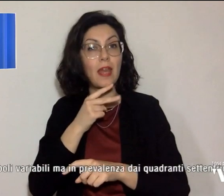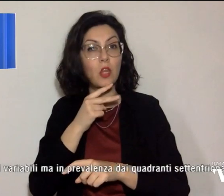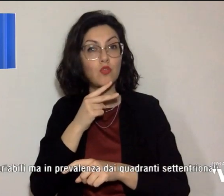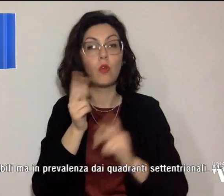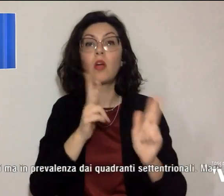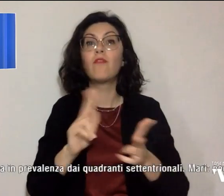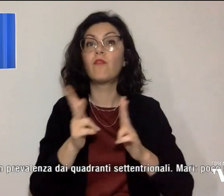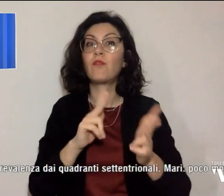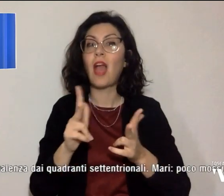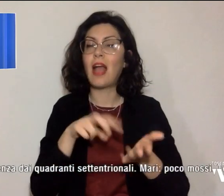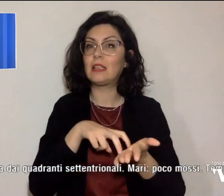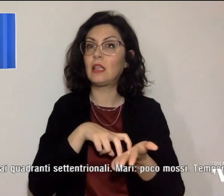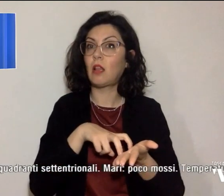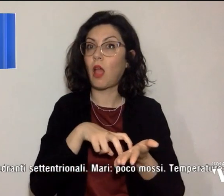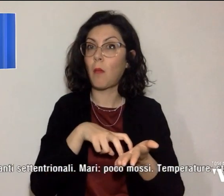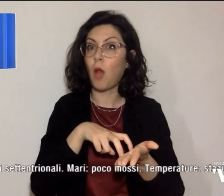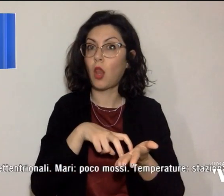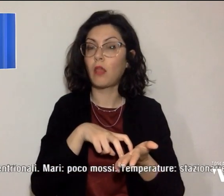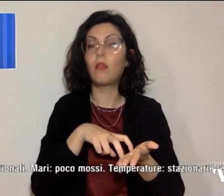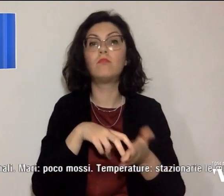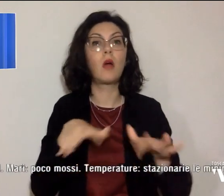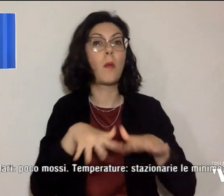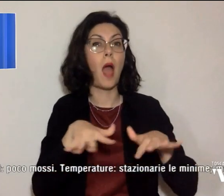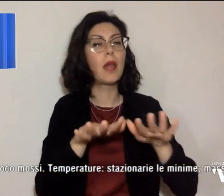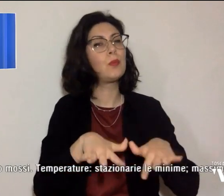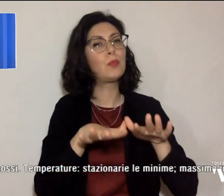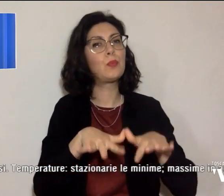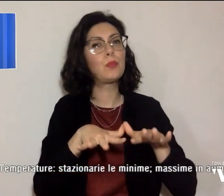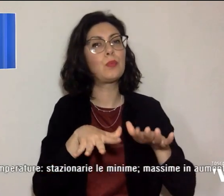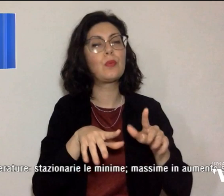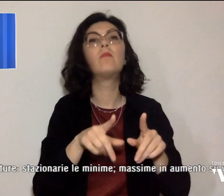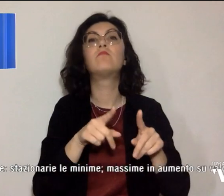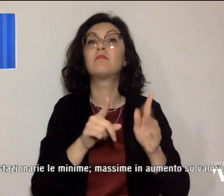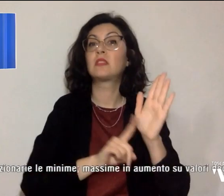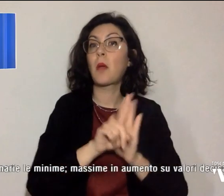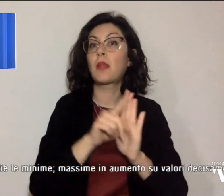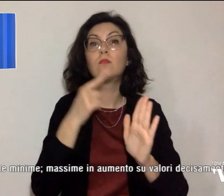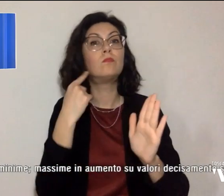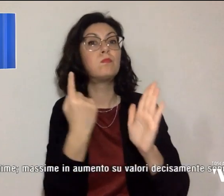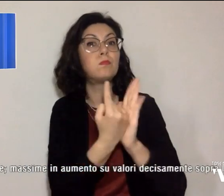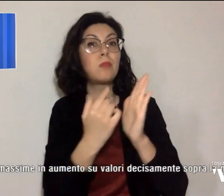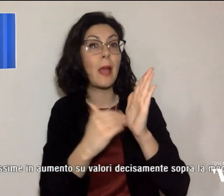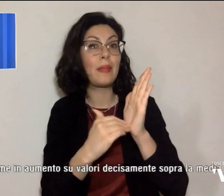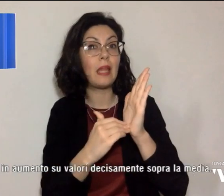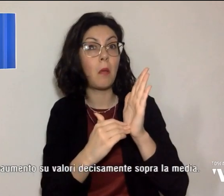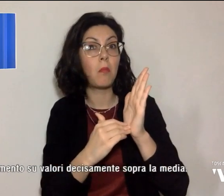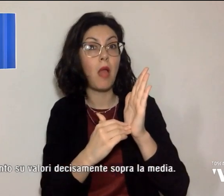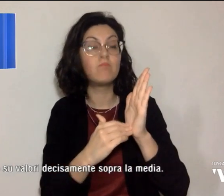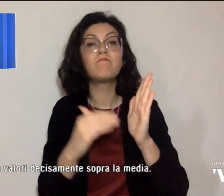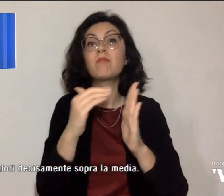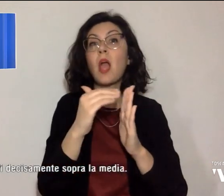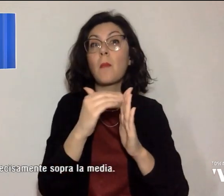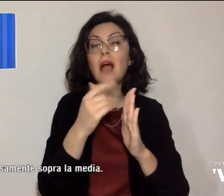deboli, i mari poco mossi e infine le temperature stazionarie le minime e massime in